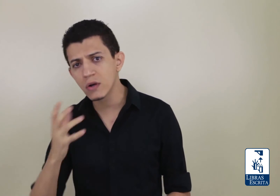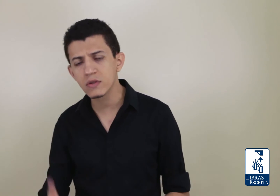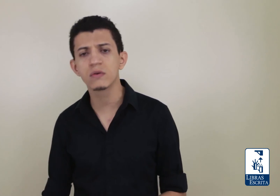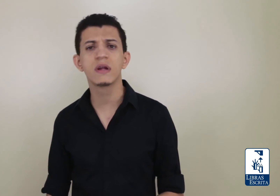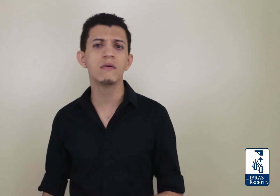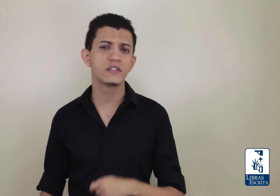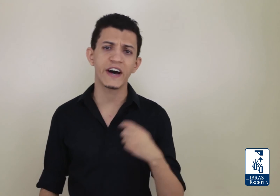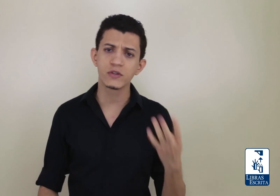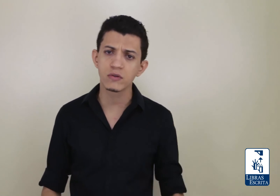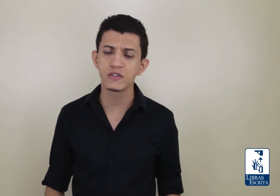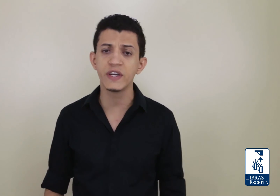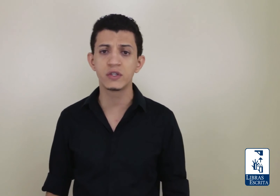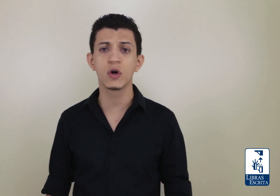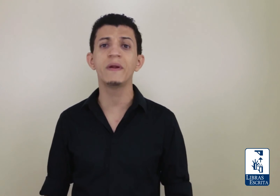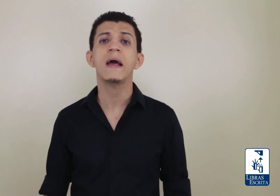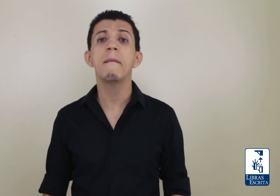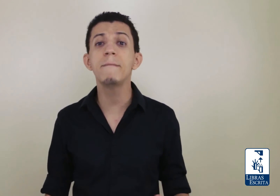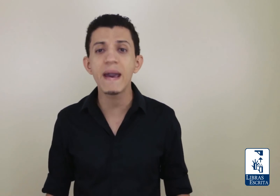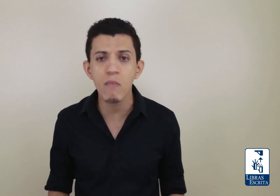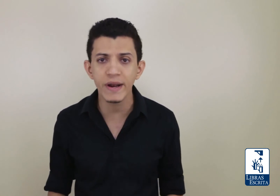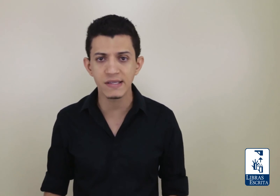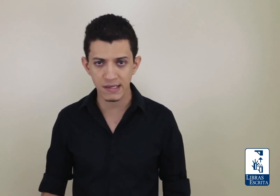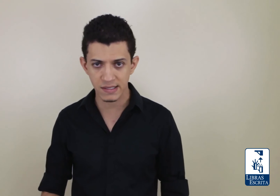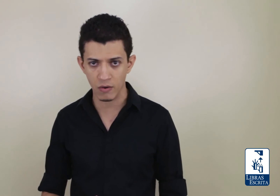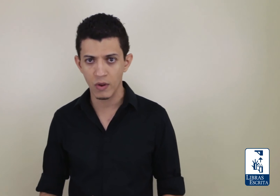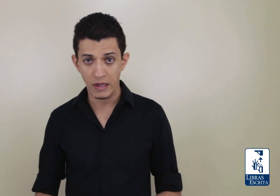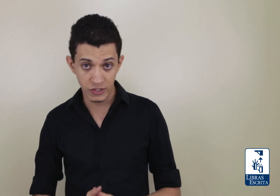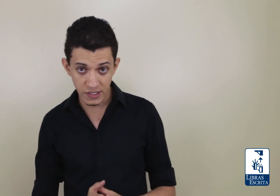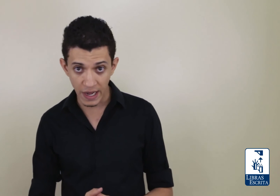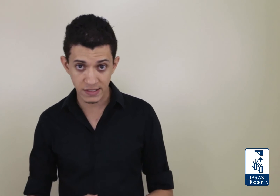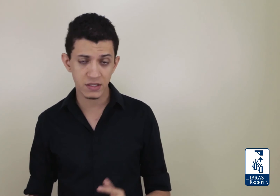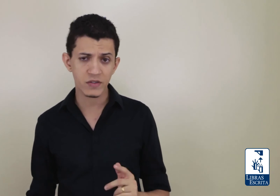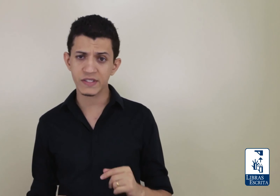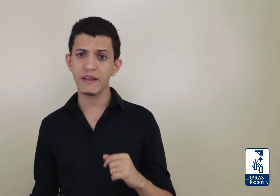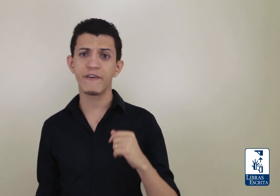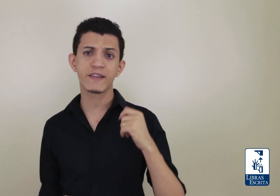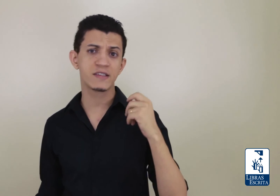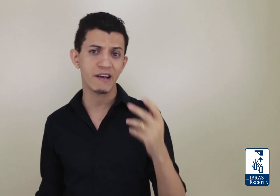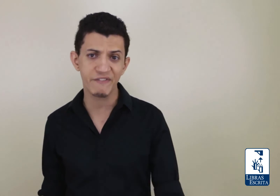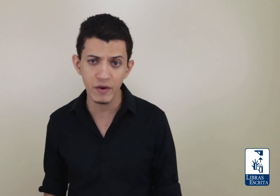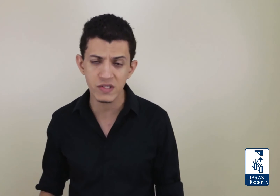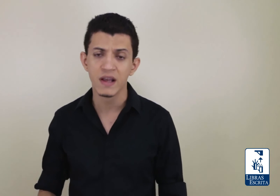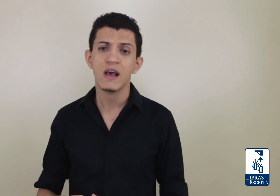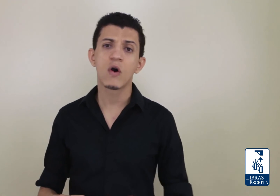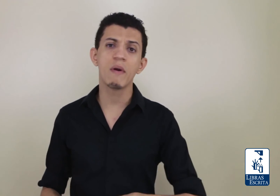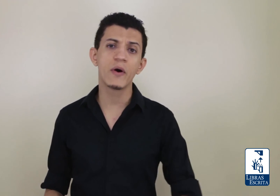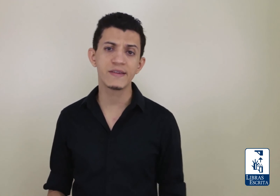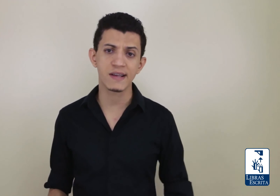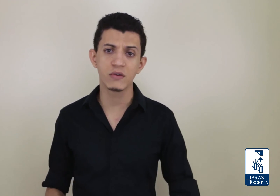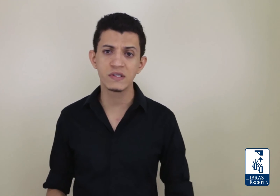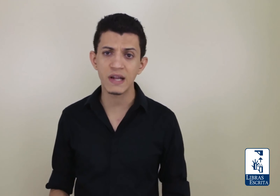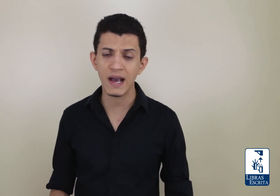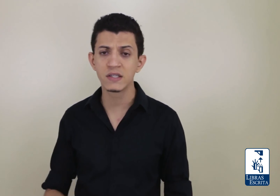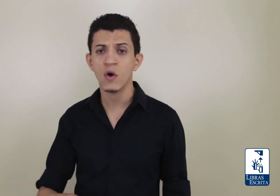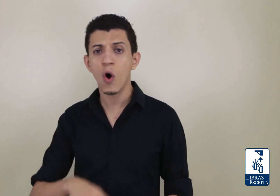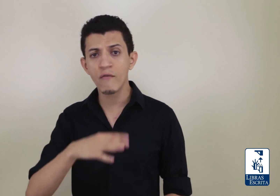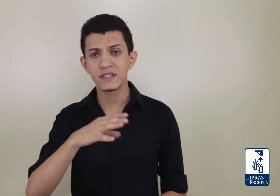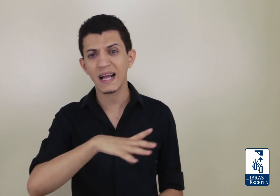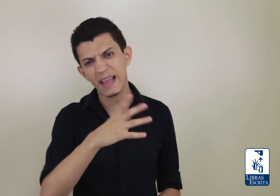outros conteúdos, vários outros vídeos sobre memorização de sinais. Então se você enfrenta desafios com a memorização de sinais ou você até